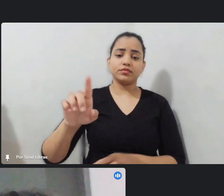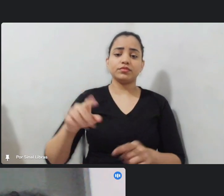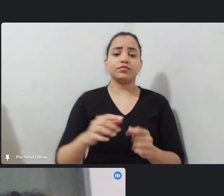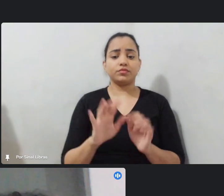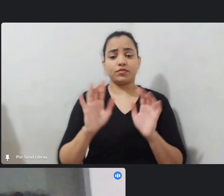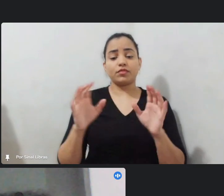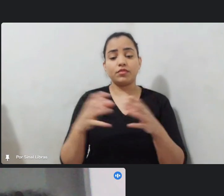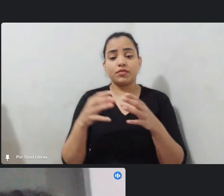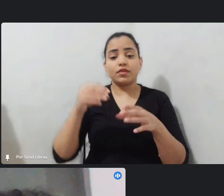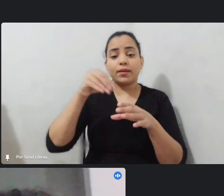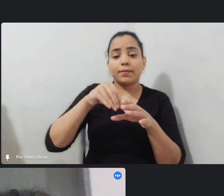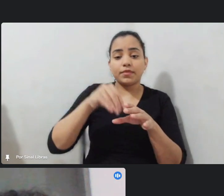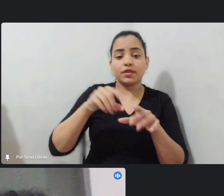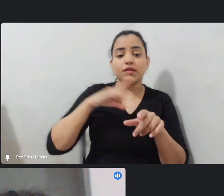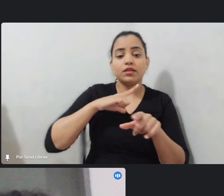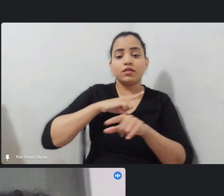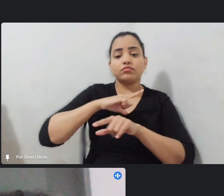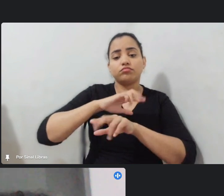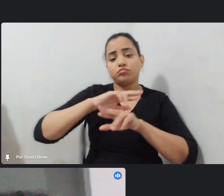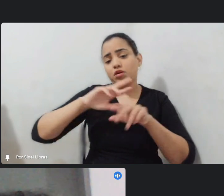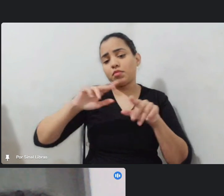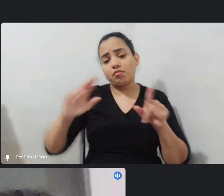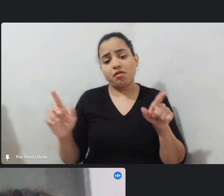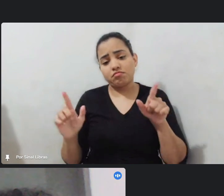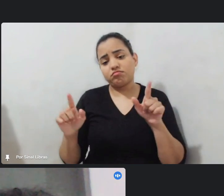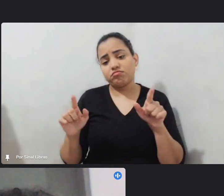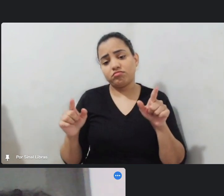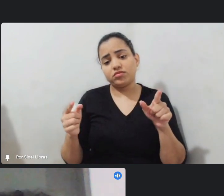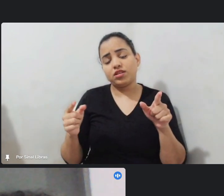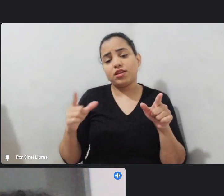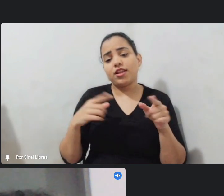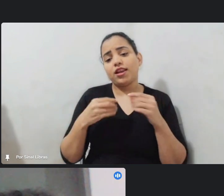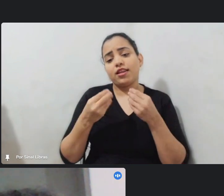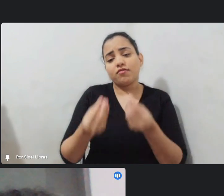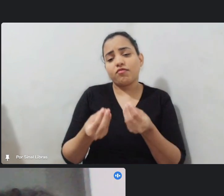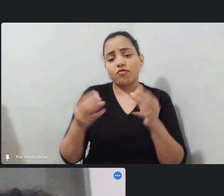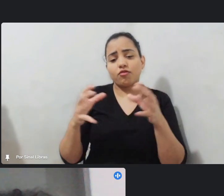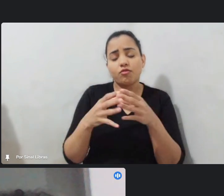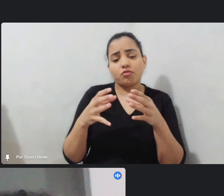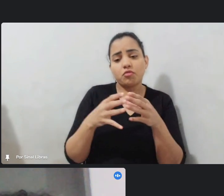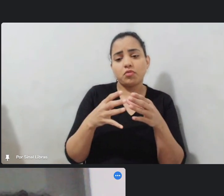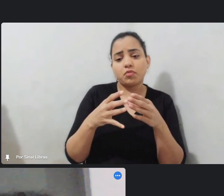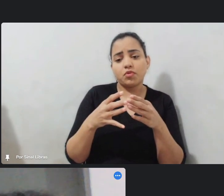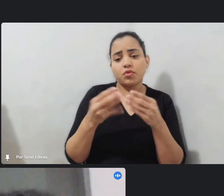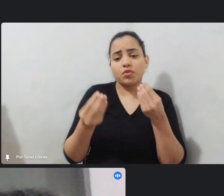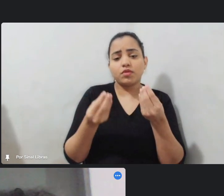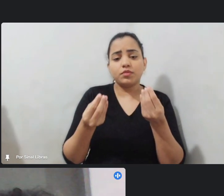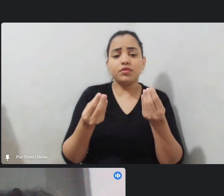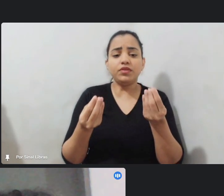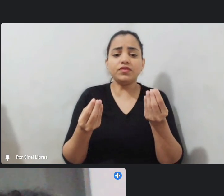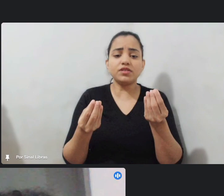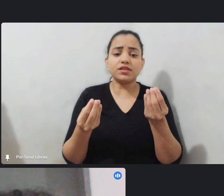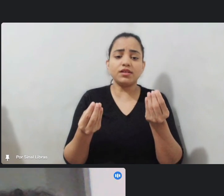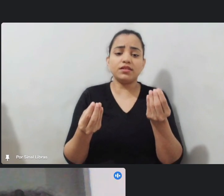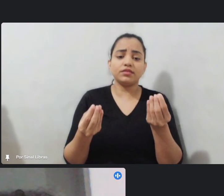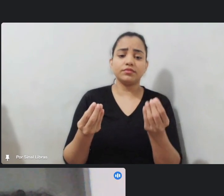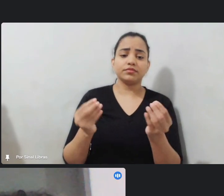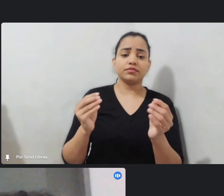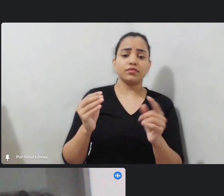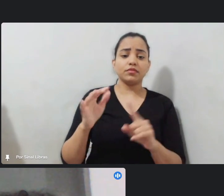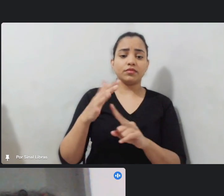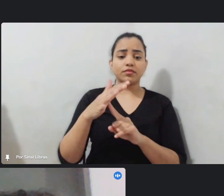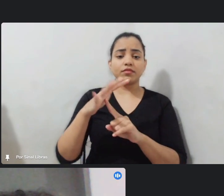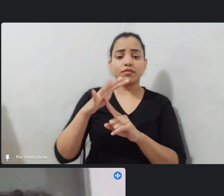aí levou troças levou grupos levou grupos folclóricos nos inseriu no